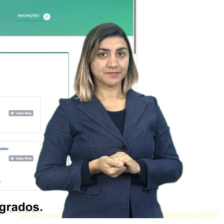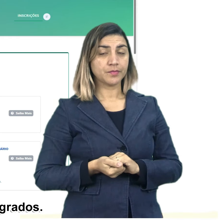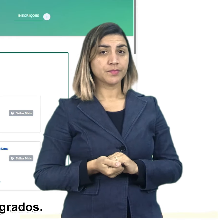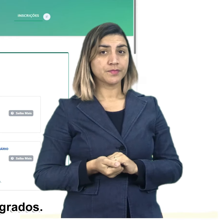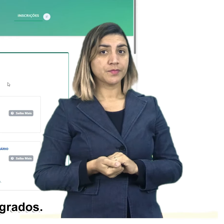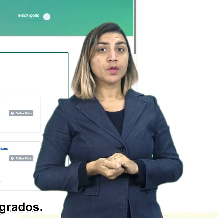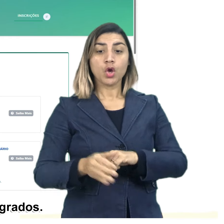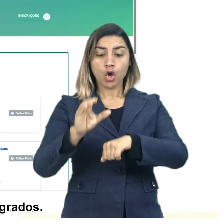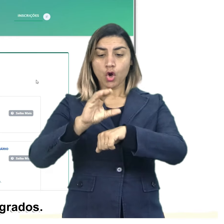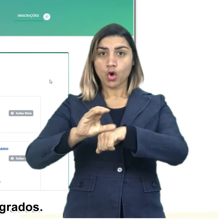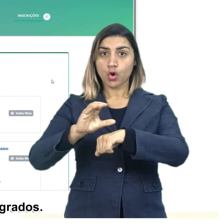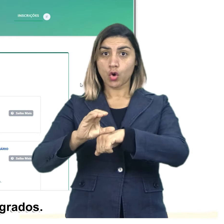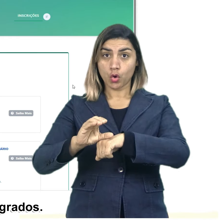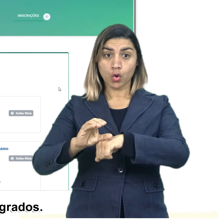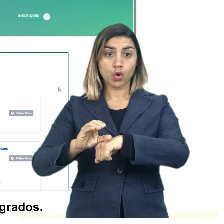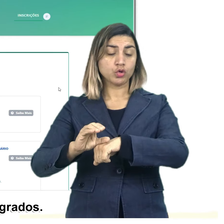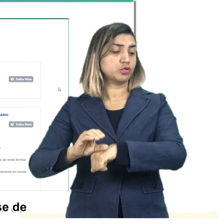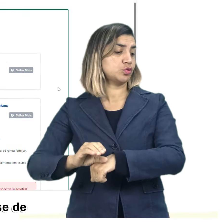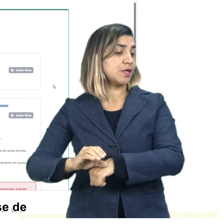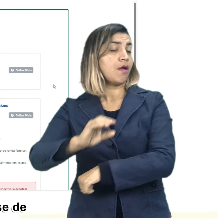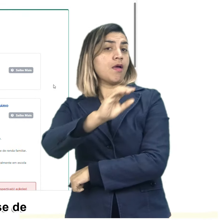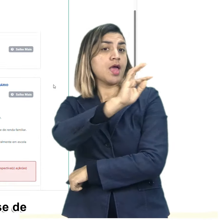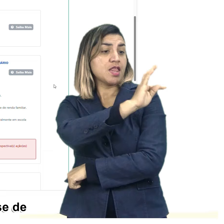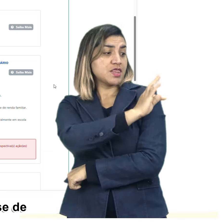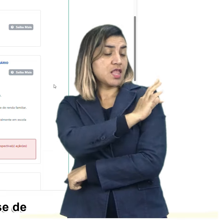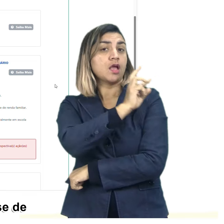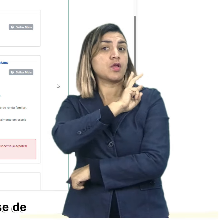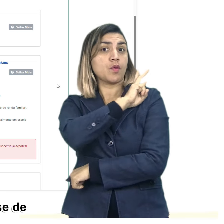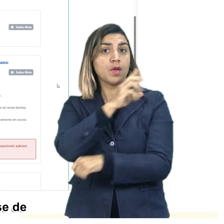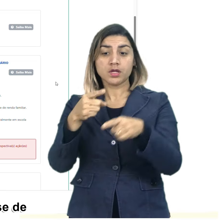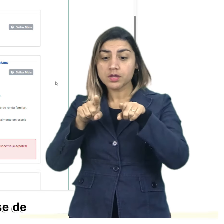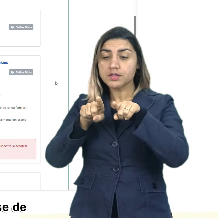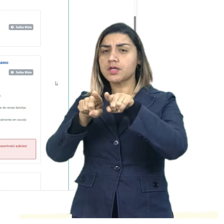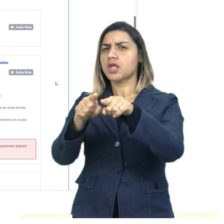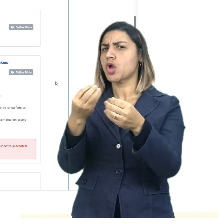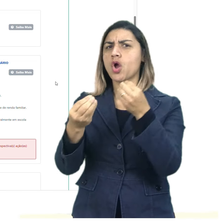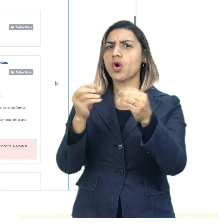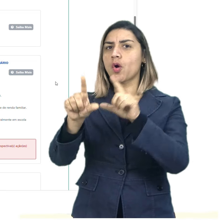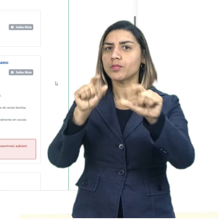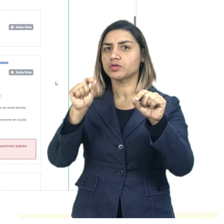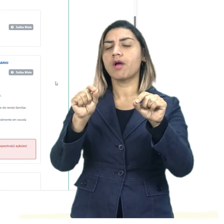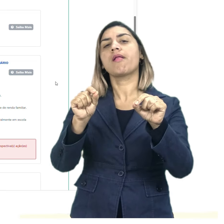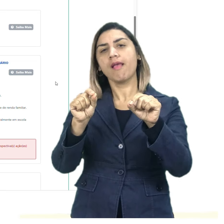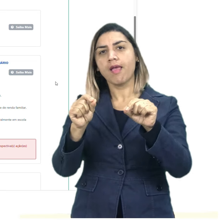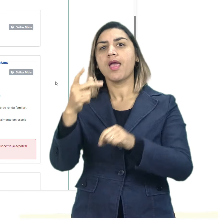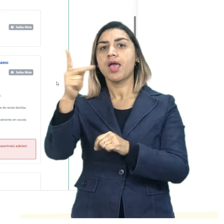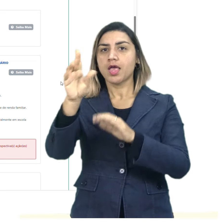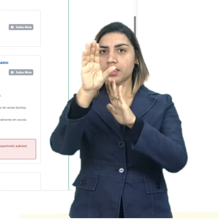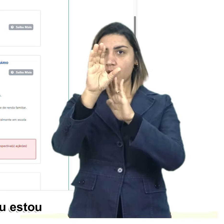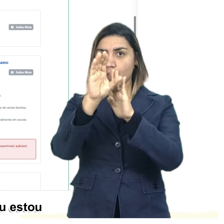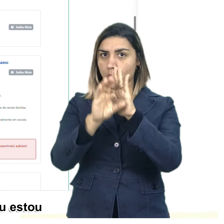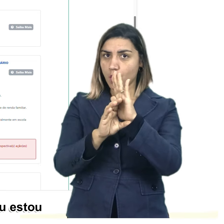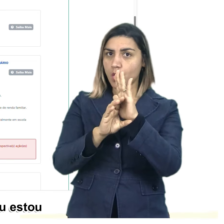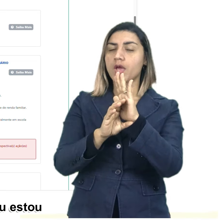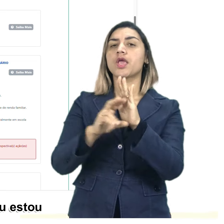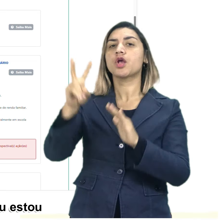Para os cursos técnicos integrados, a forma de seleção é a análise de currículo. Diante disso,